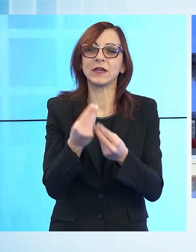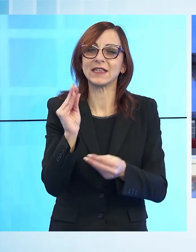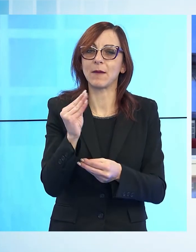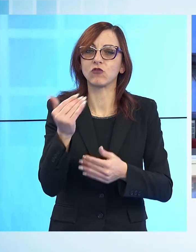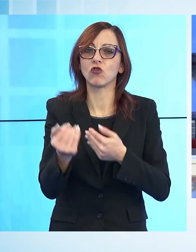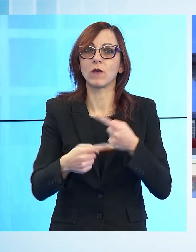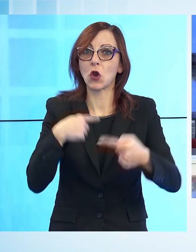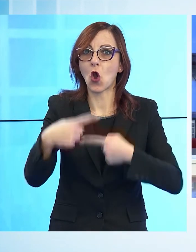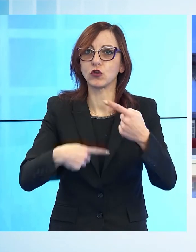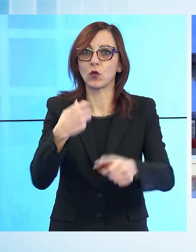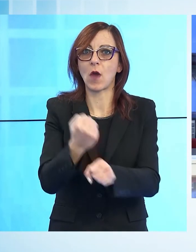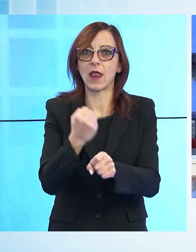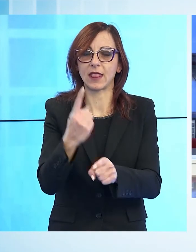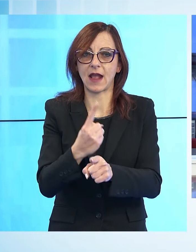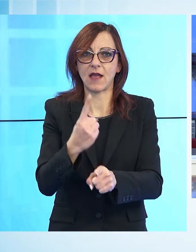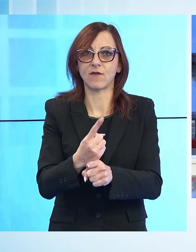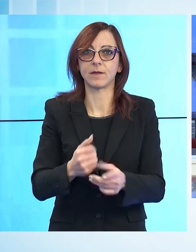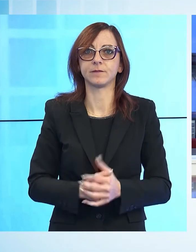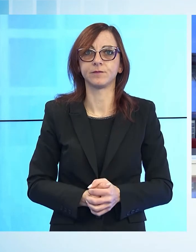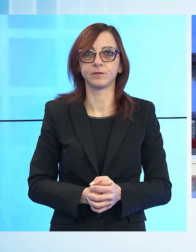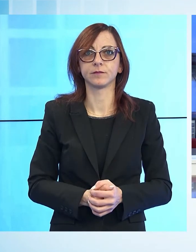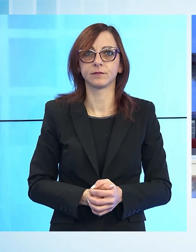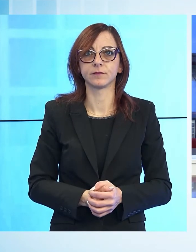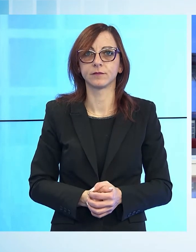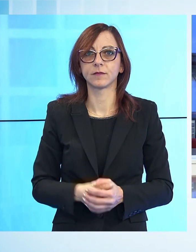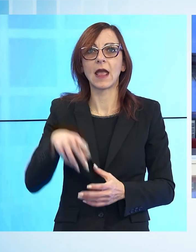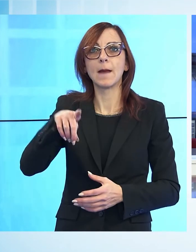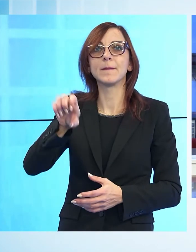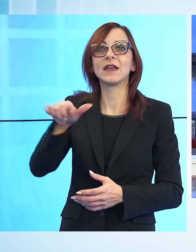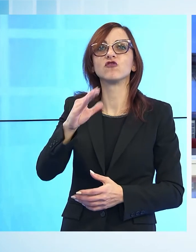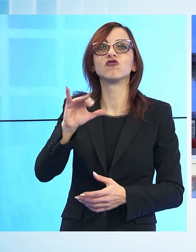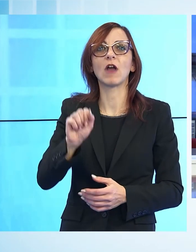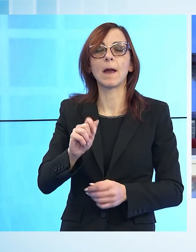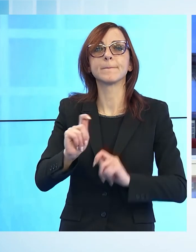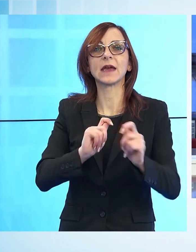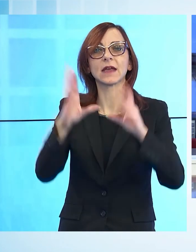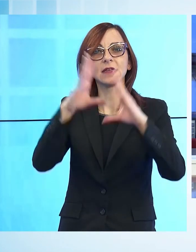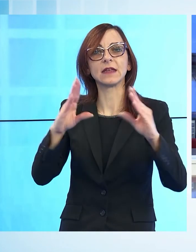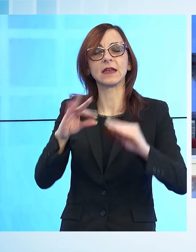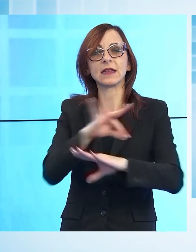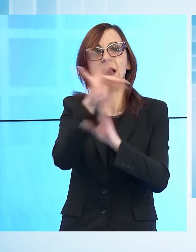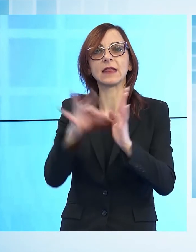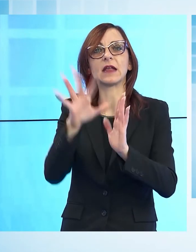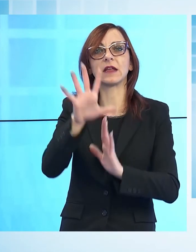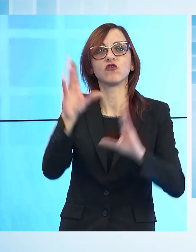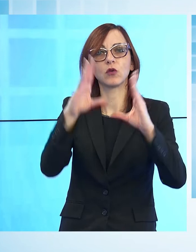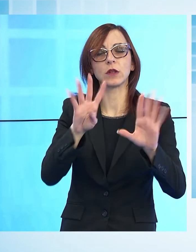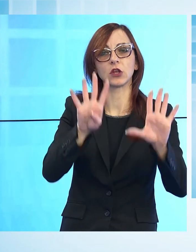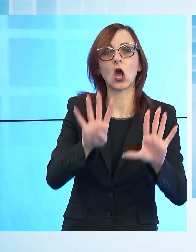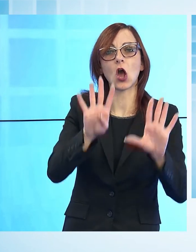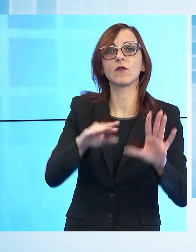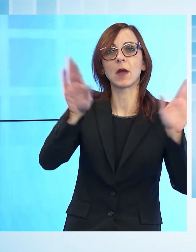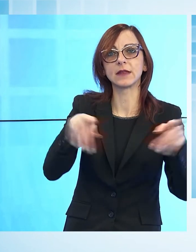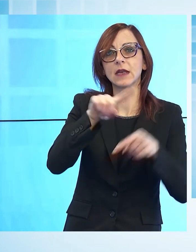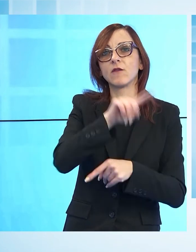Chiudiamo con una notizia che riguarda pesce, mercatini di Natale domenica 5 dicembre dalle 9 alle 17 nel Centro